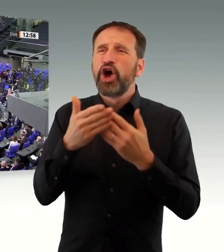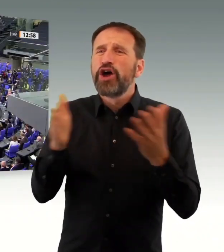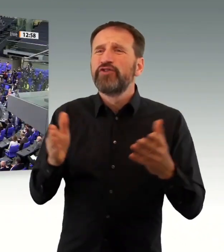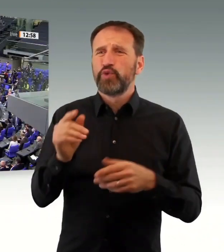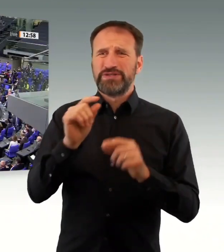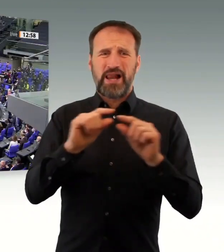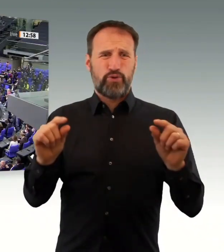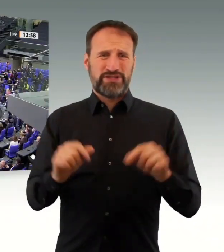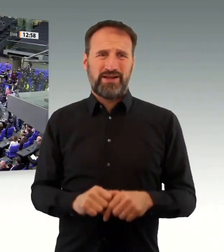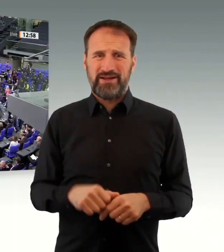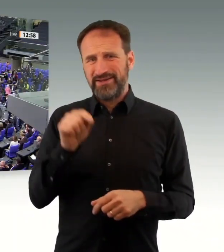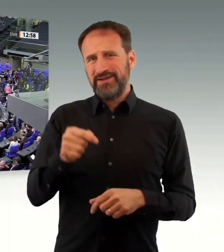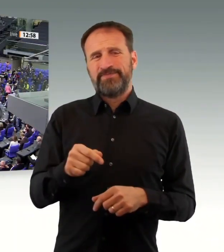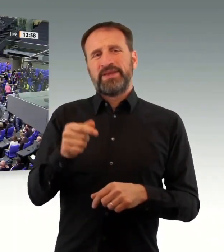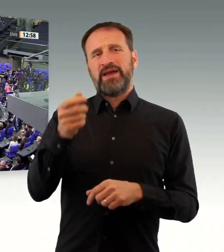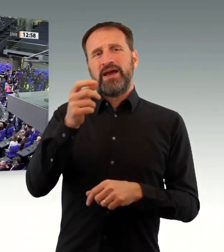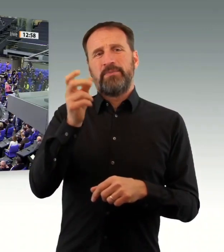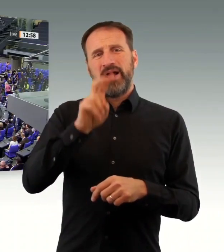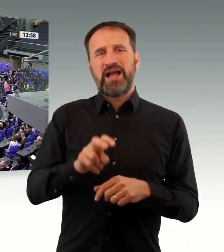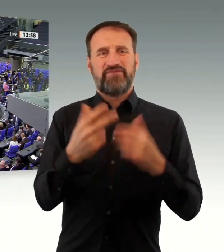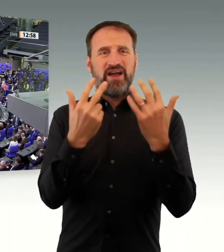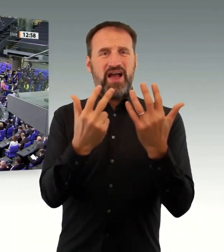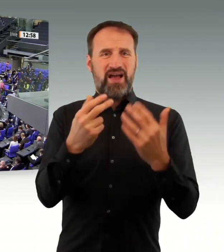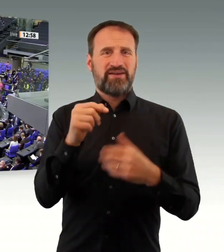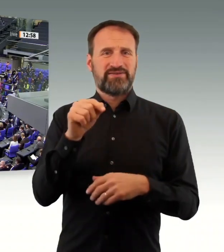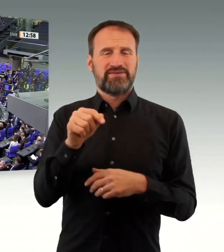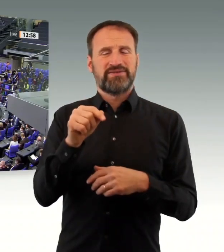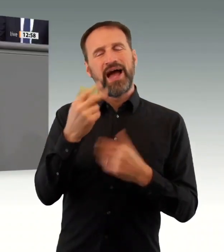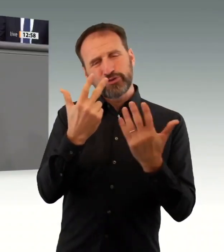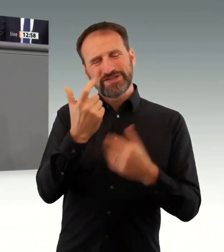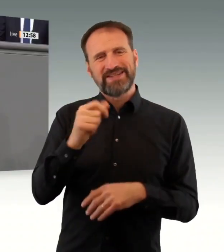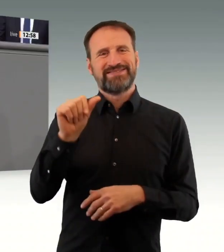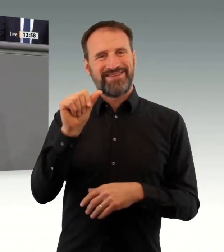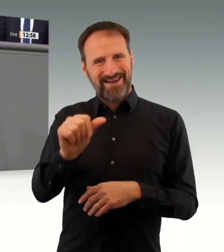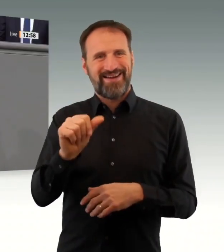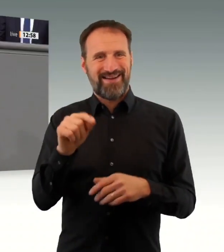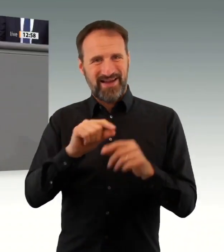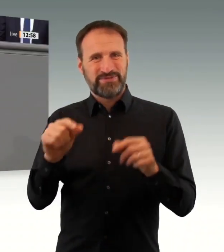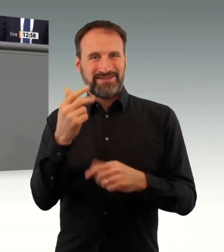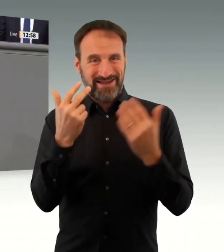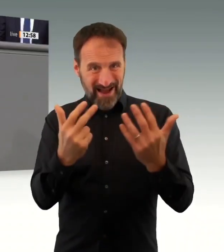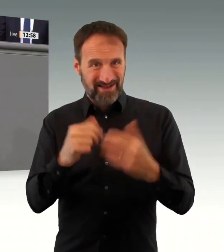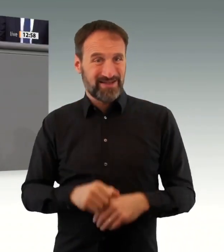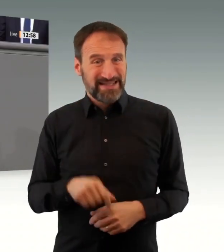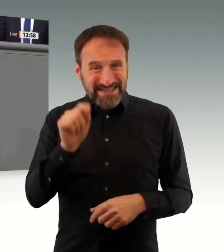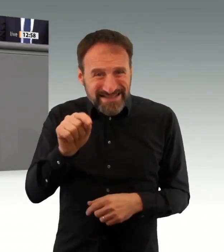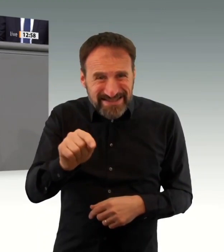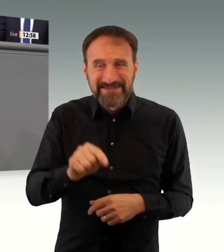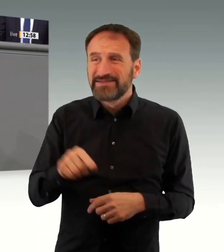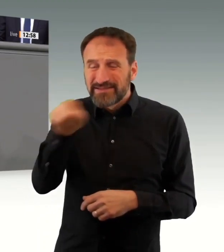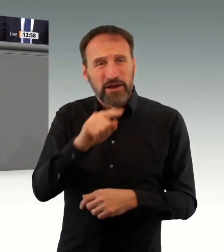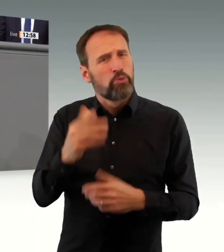auf einen Punkt noch eingehen, den die Kollegin Behrens angesprochen hat. Sie hat auf die sektorale Impfpflicht für